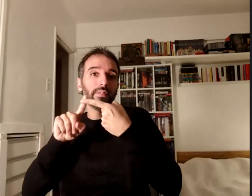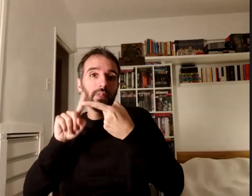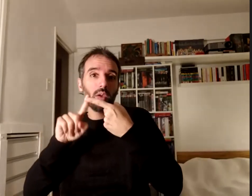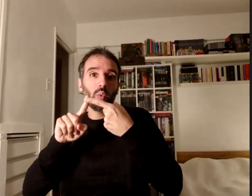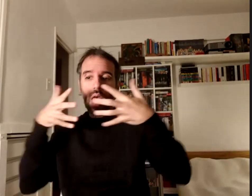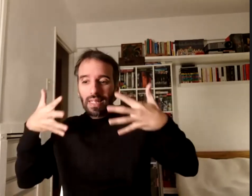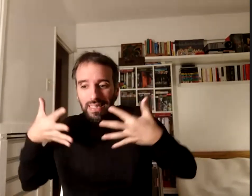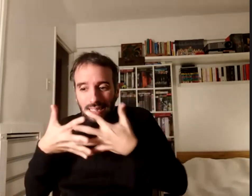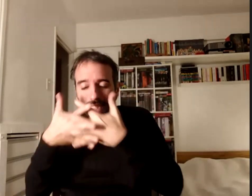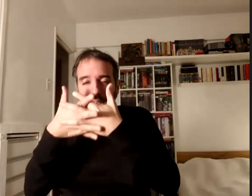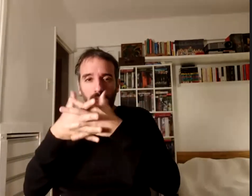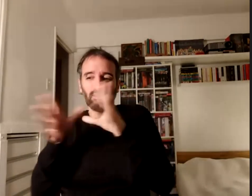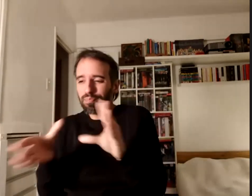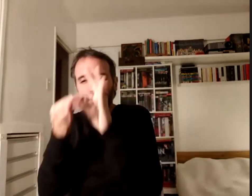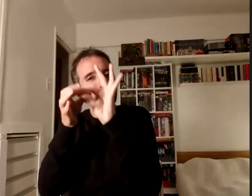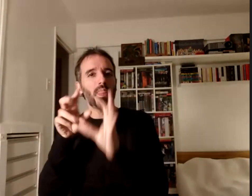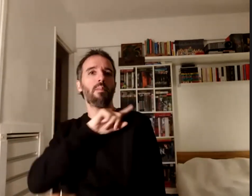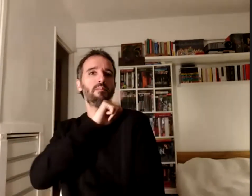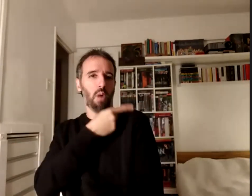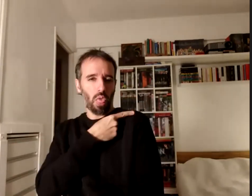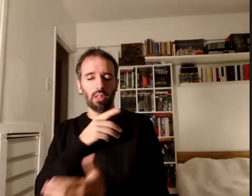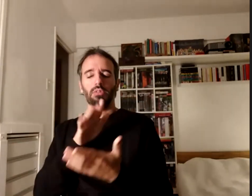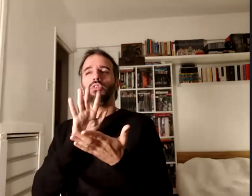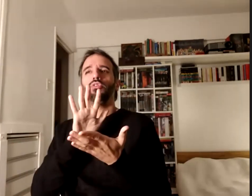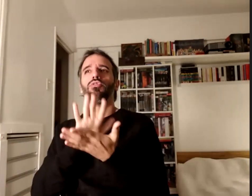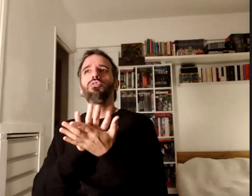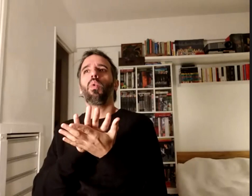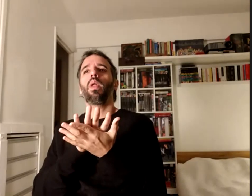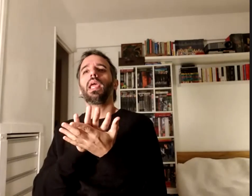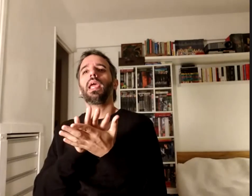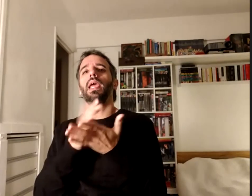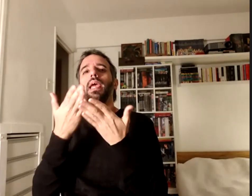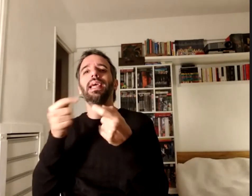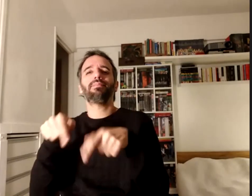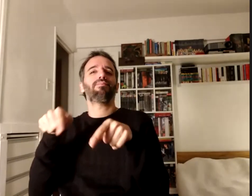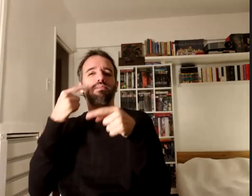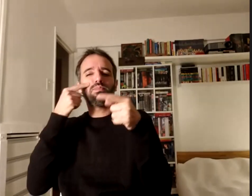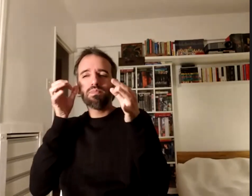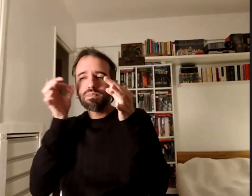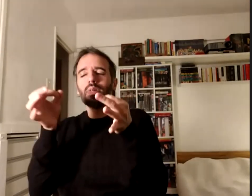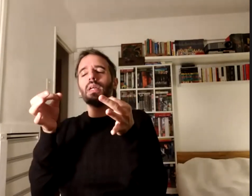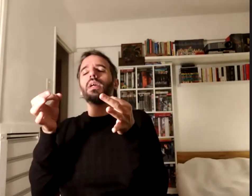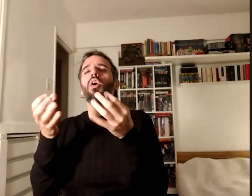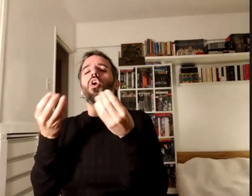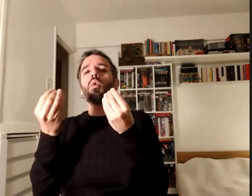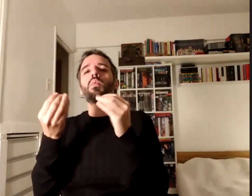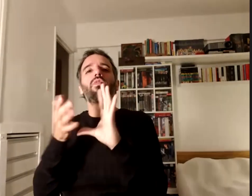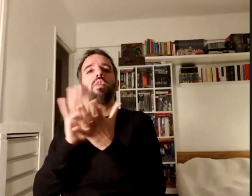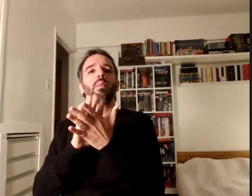poder en un sentido en este sentido de cómo las categorías que establece la